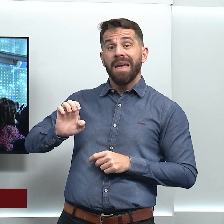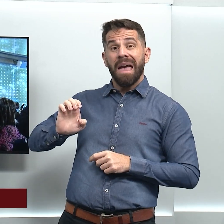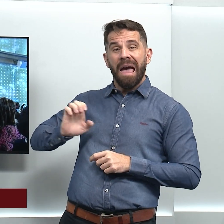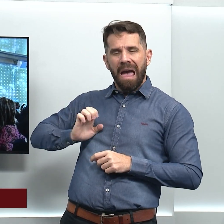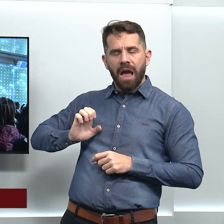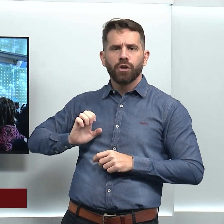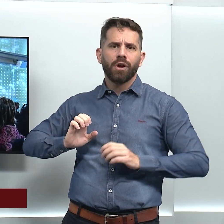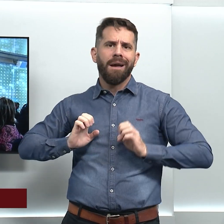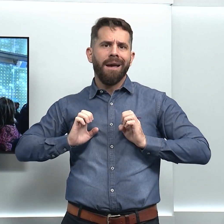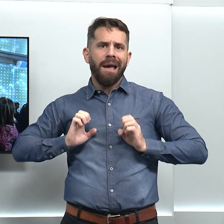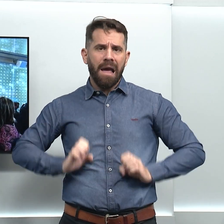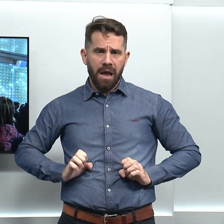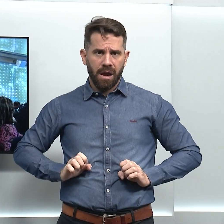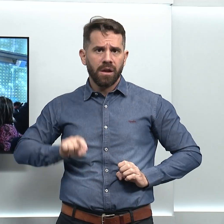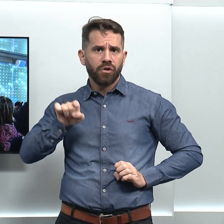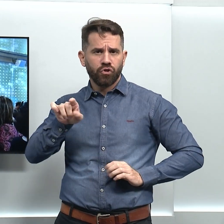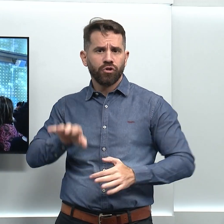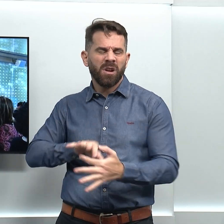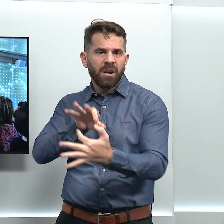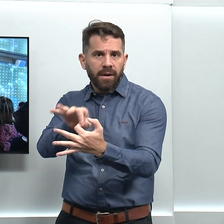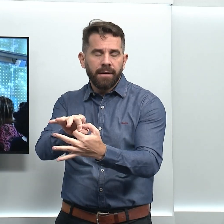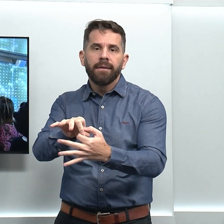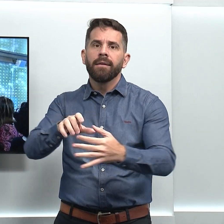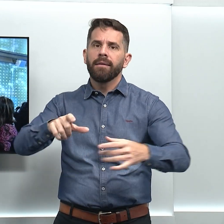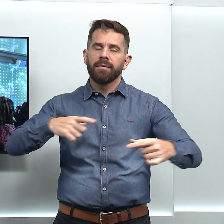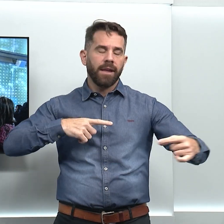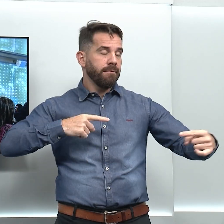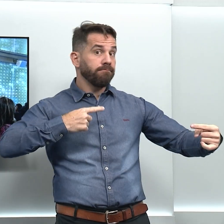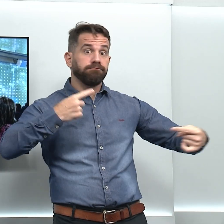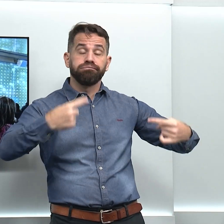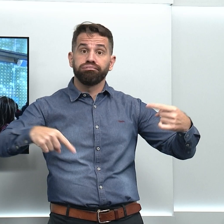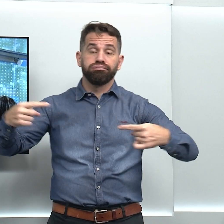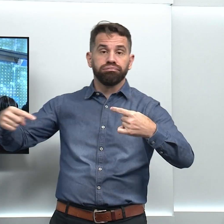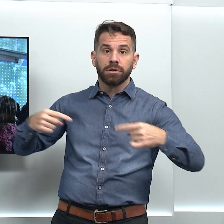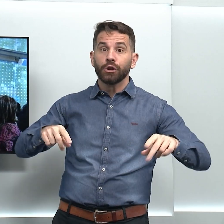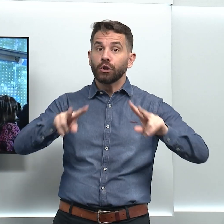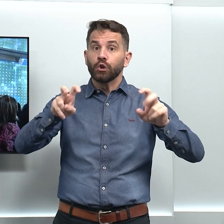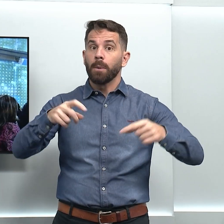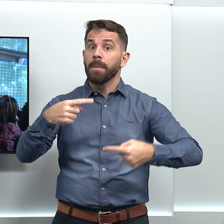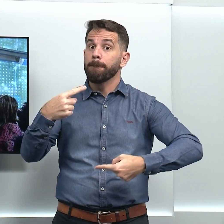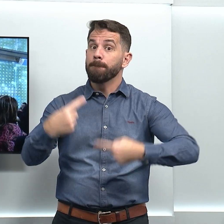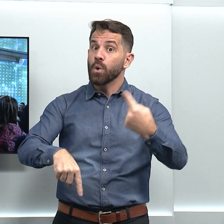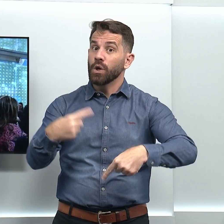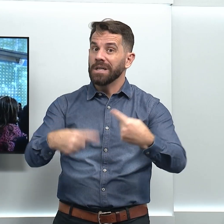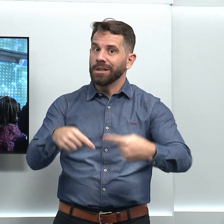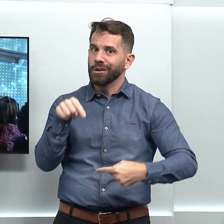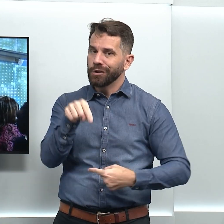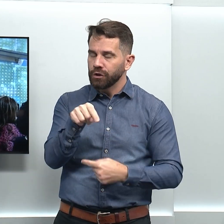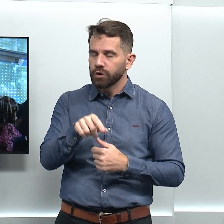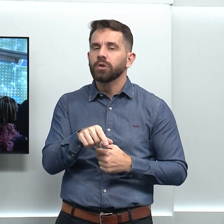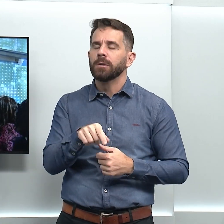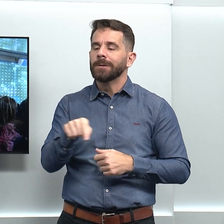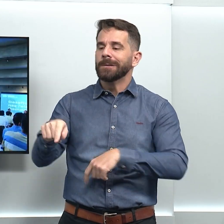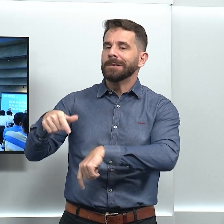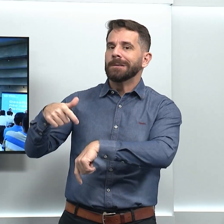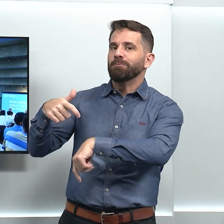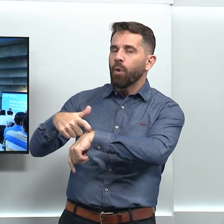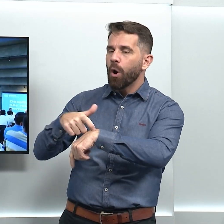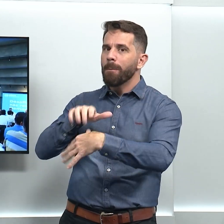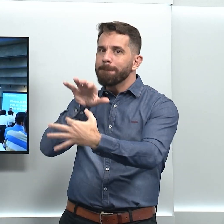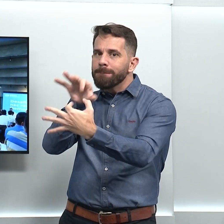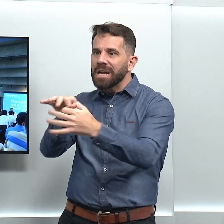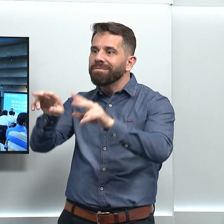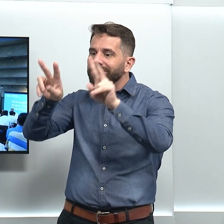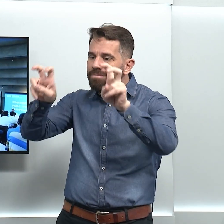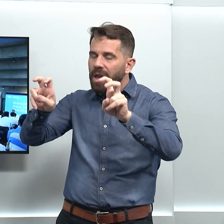no momento de conflitos políticos, é muito importante. Eu acho que